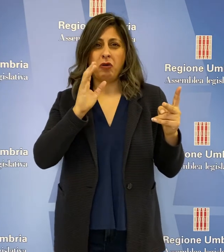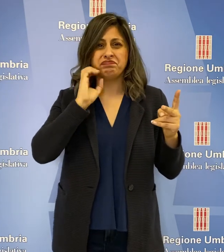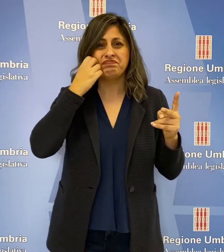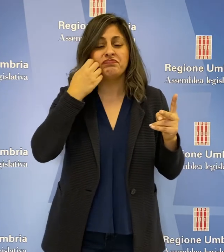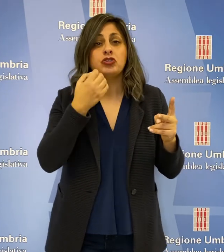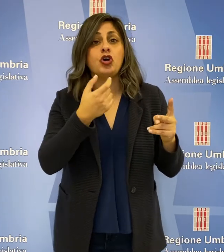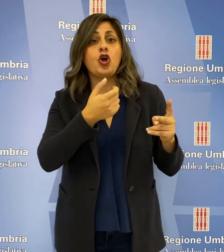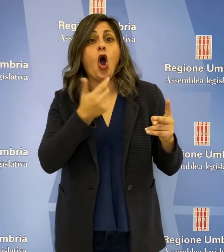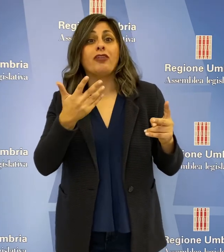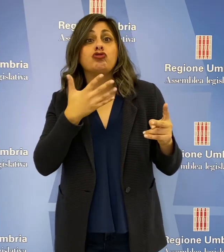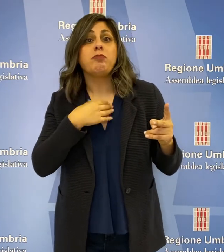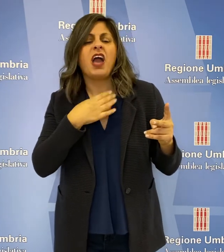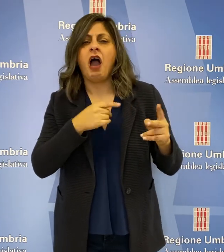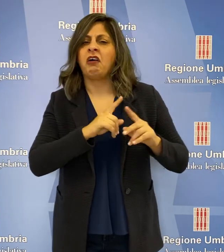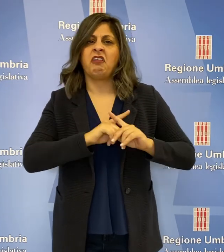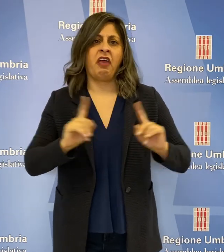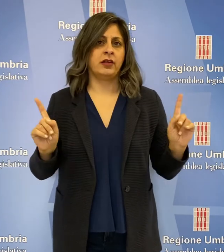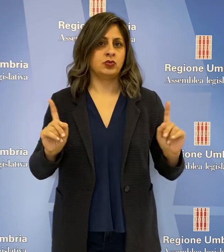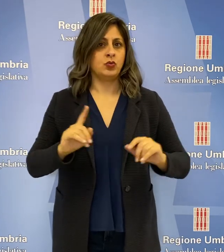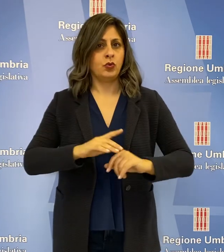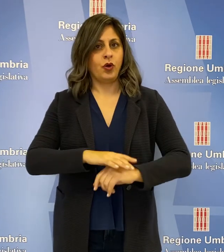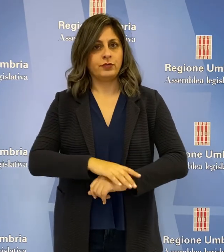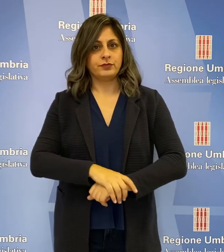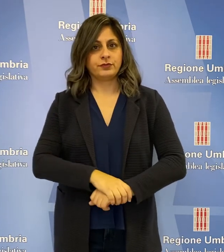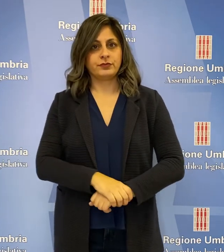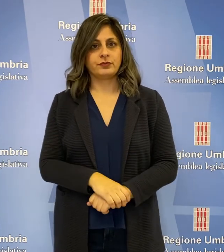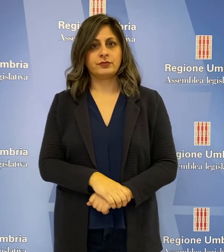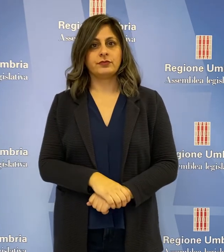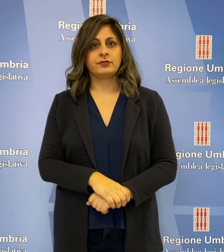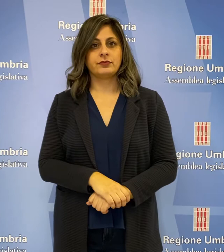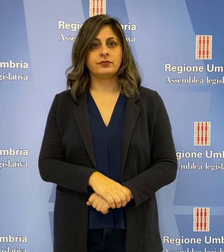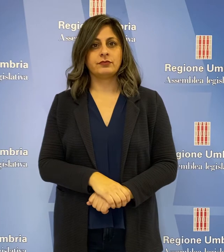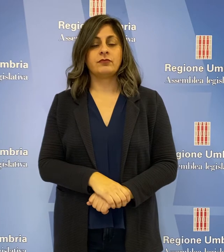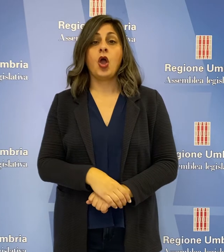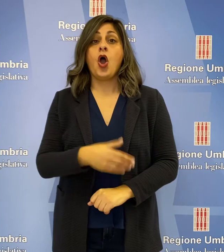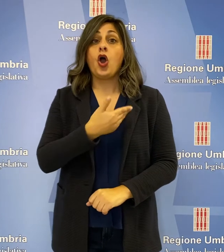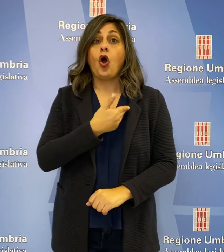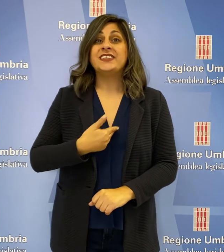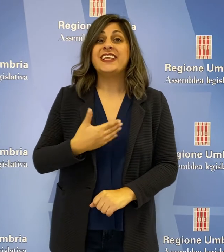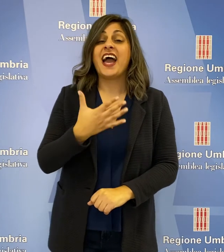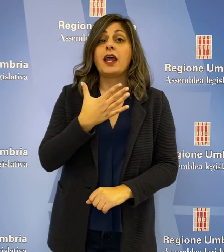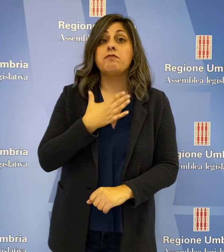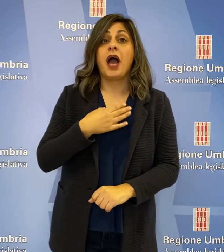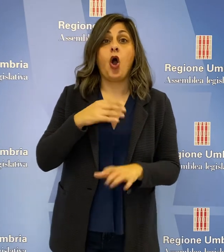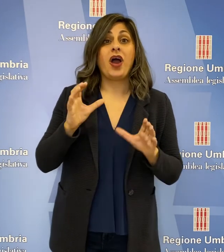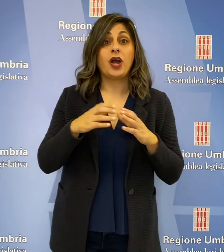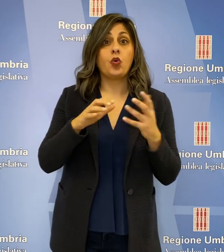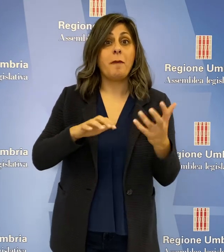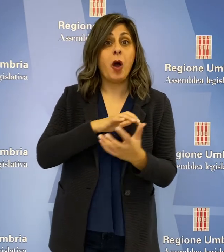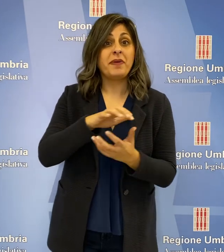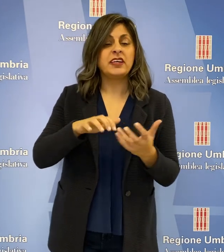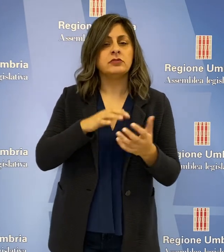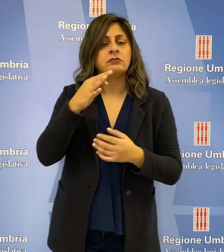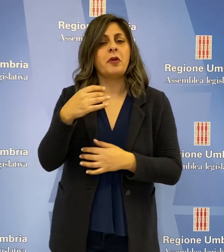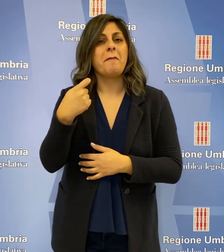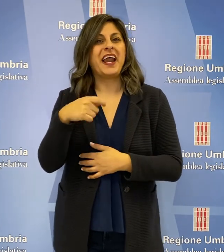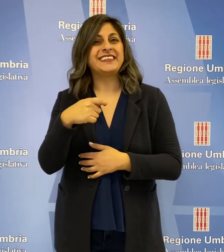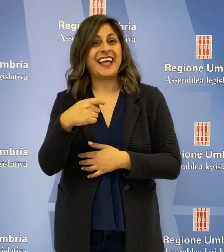ricovero inappropriato di codici bianchi. Il consigliere Vincenzo Bianconi del Gruppo Misto ha